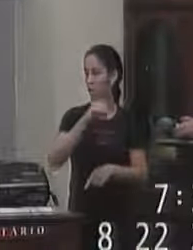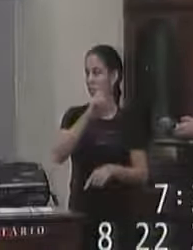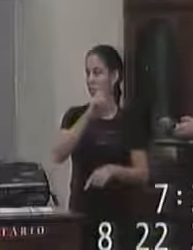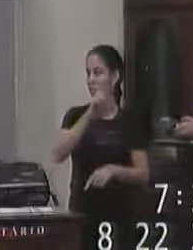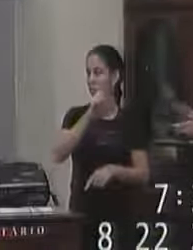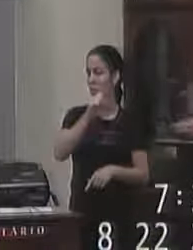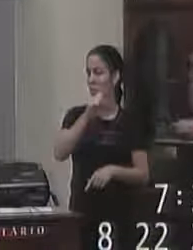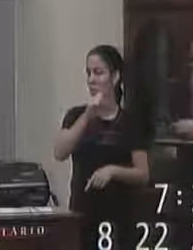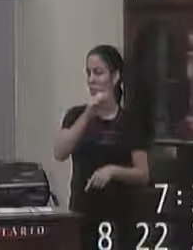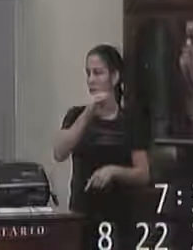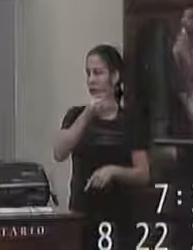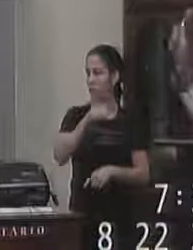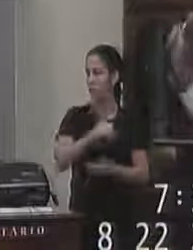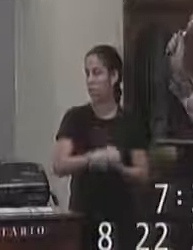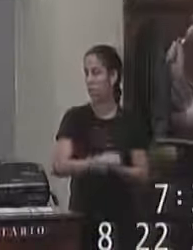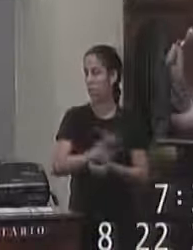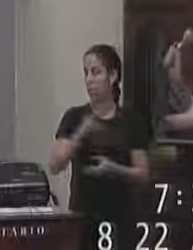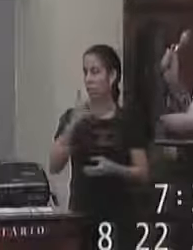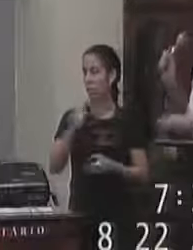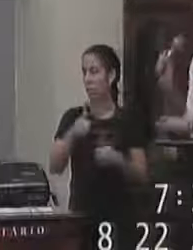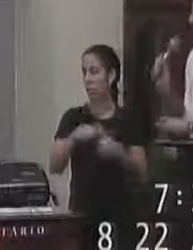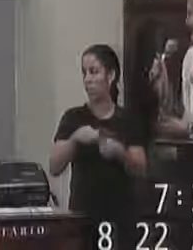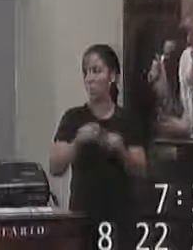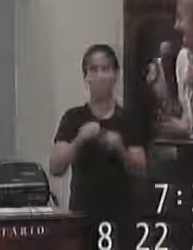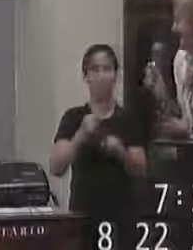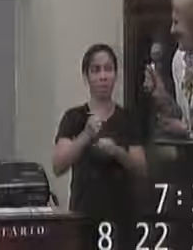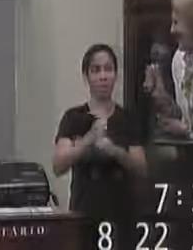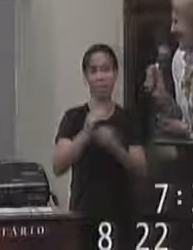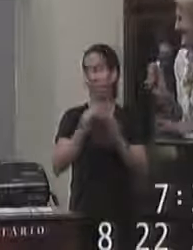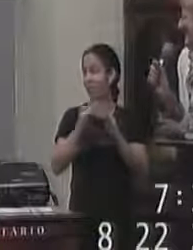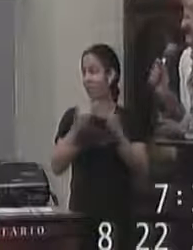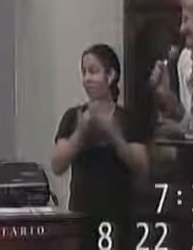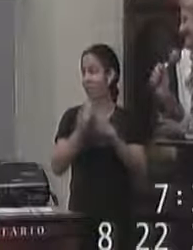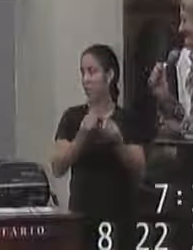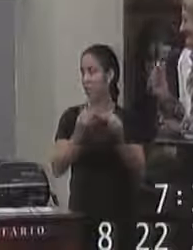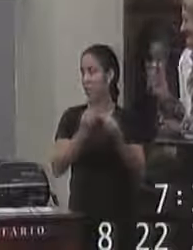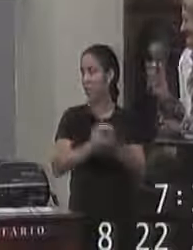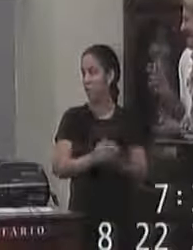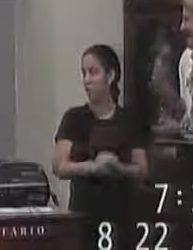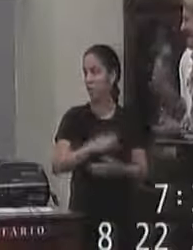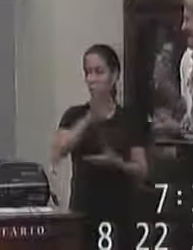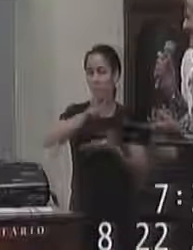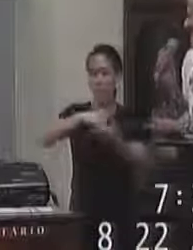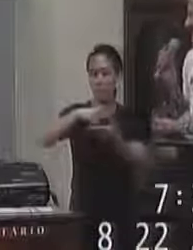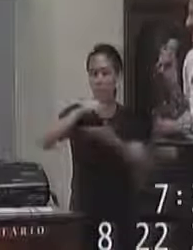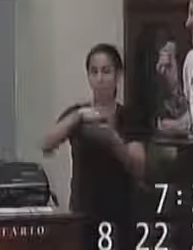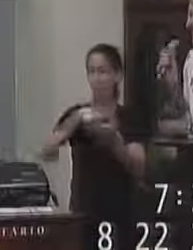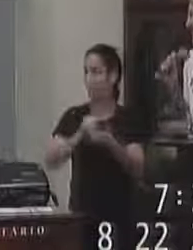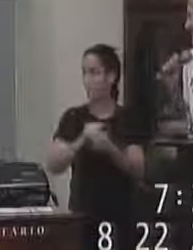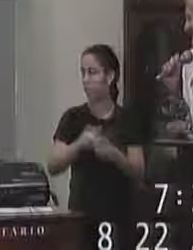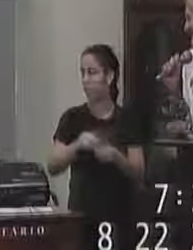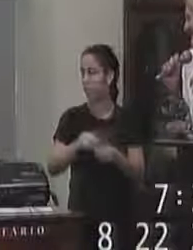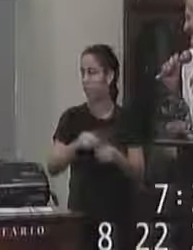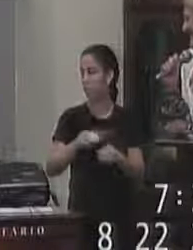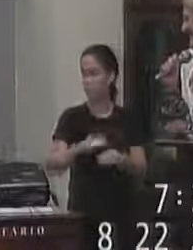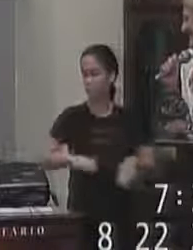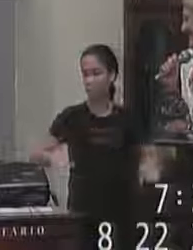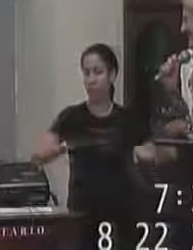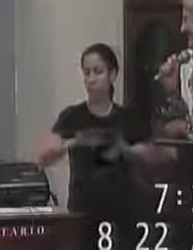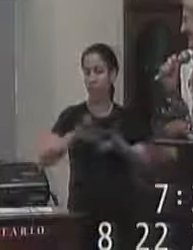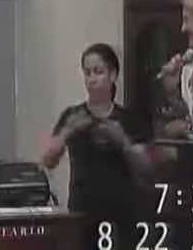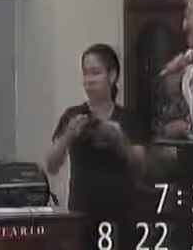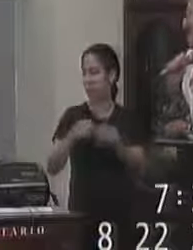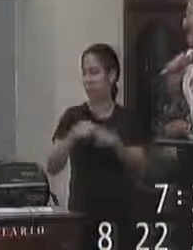nós recuperamos todo o colégio pergunta a dona Isu nós pintamos o colégio nós pintamos a sala nós